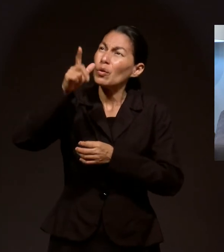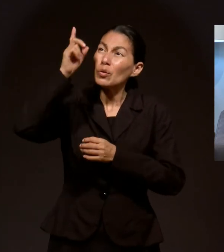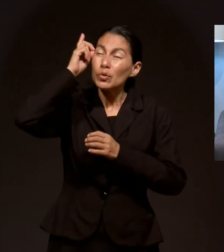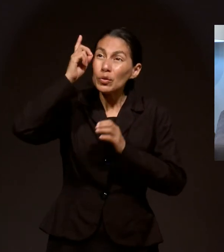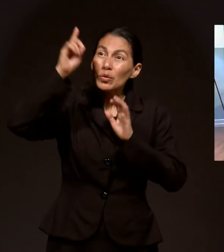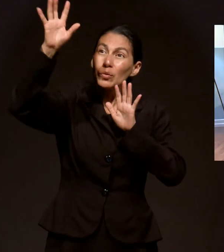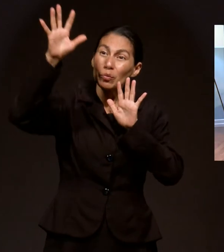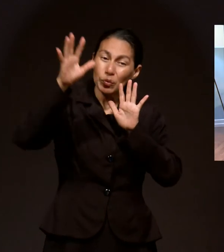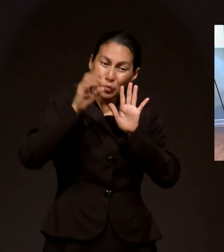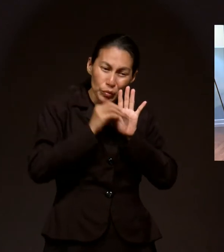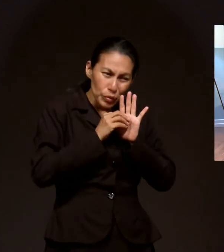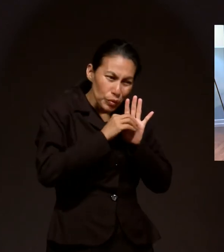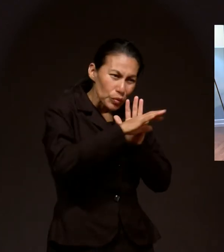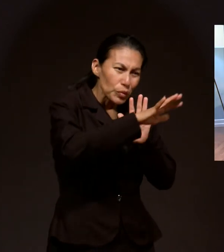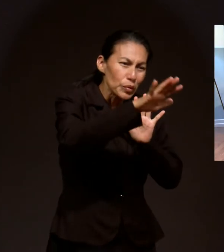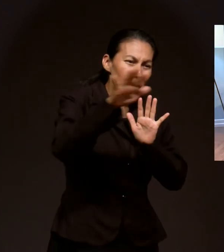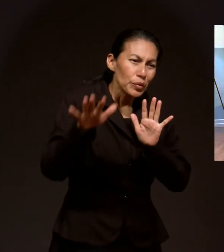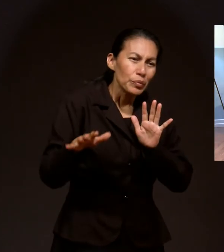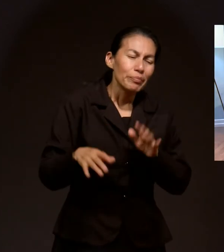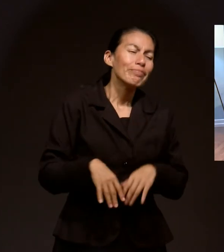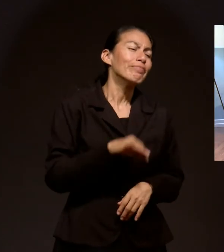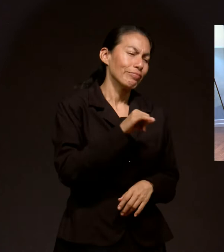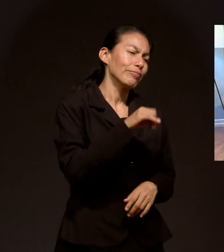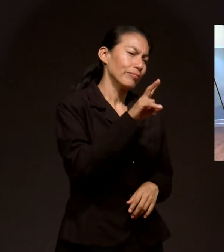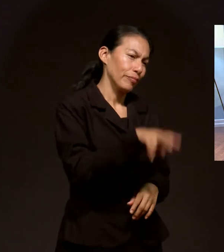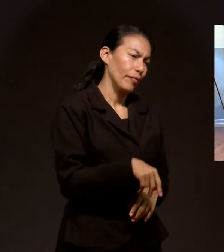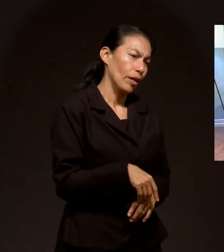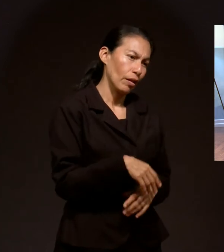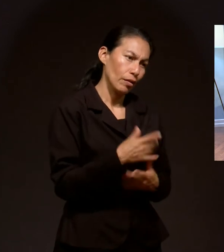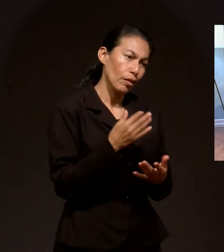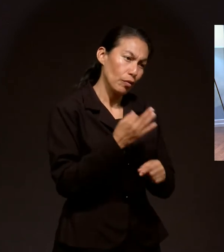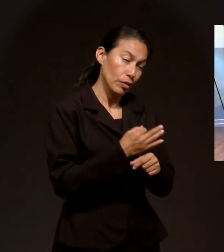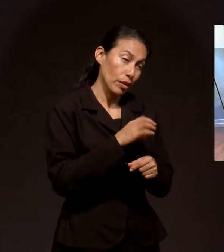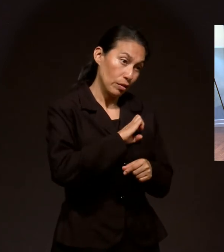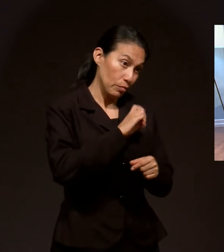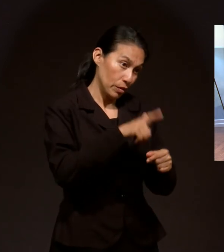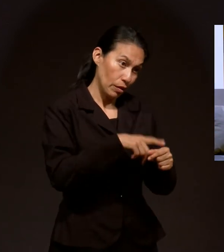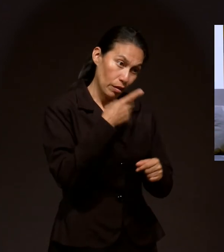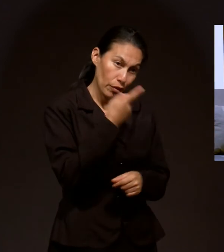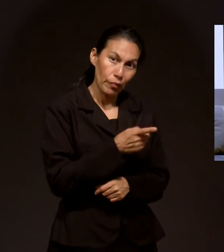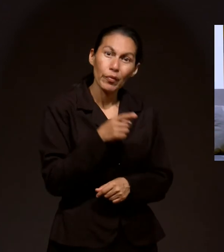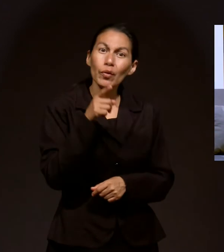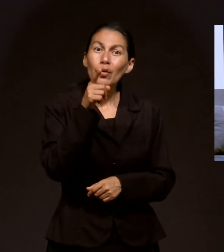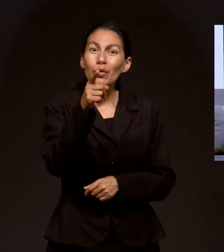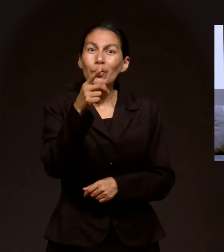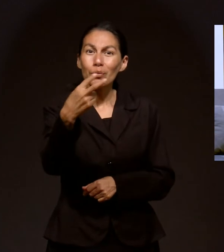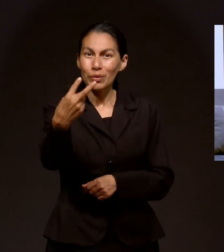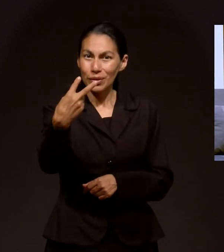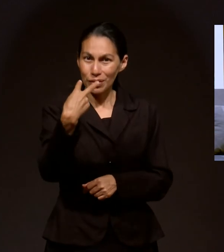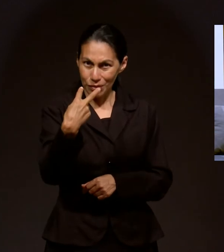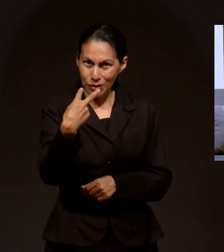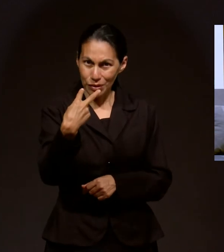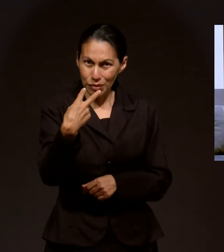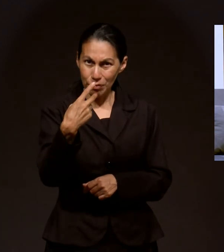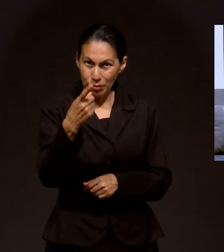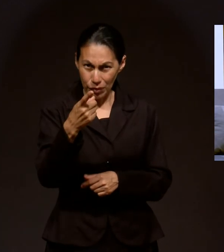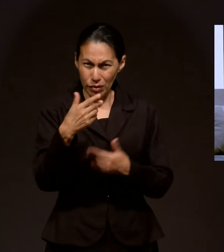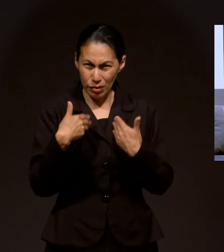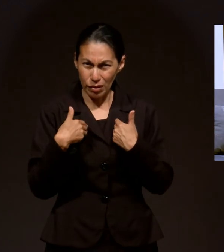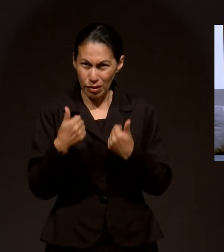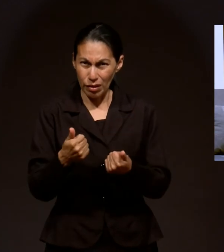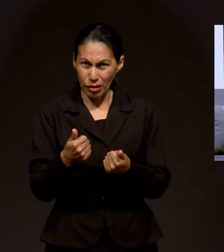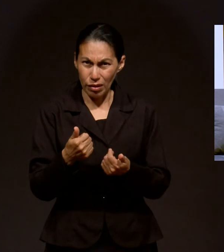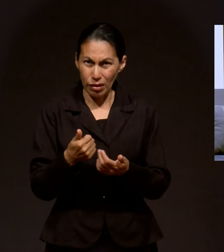Así es, es una realidad. ¿Sabe, Pastor? Hay algo especial que yo quiero que tú, me estás viendo, puedas comprender. Cuando el enemigo